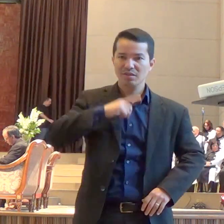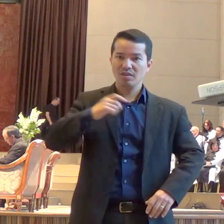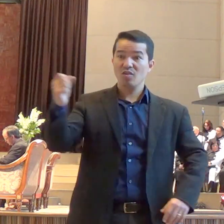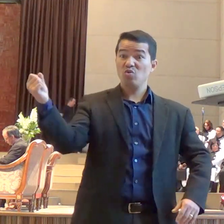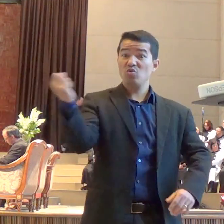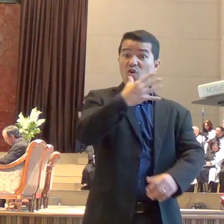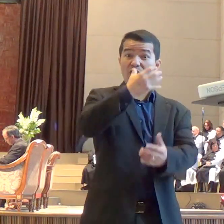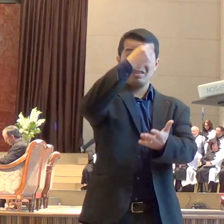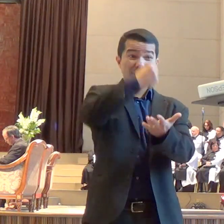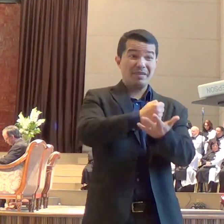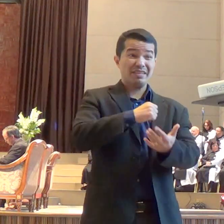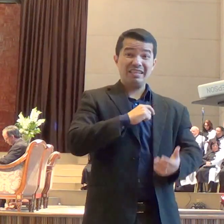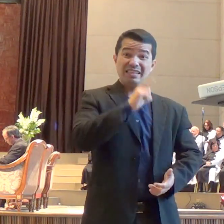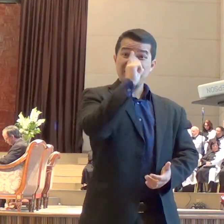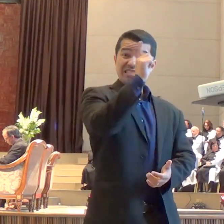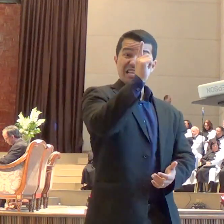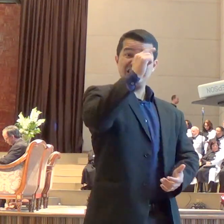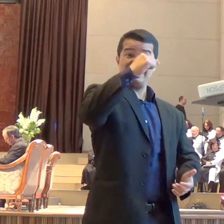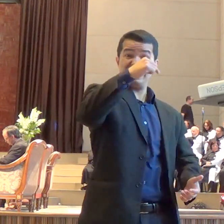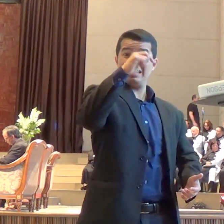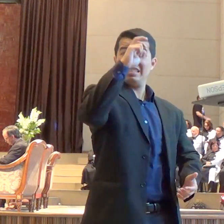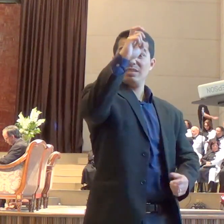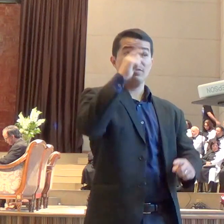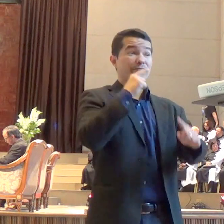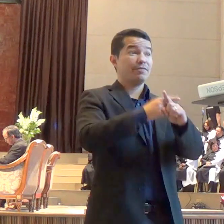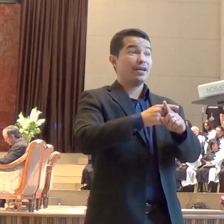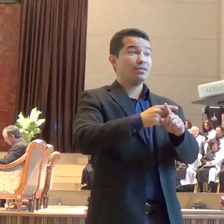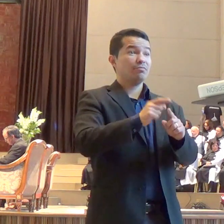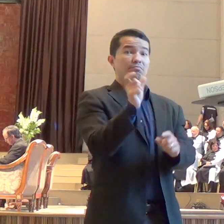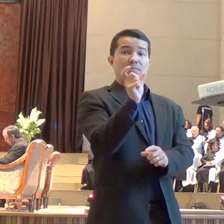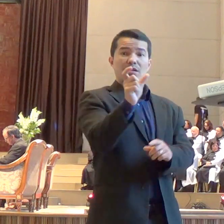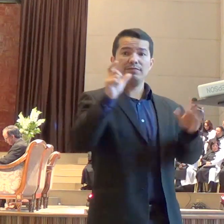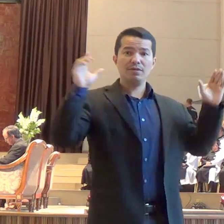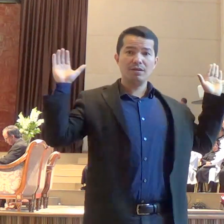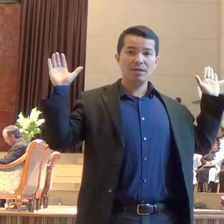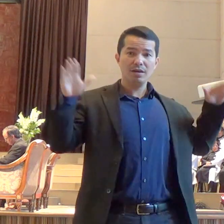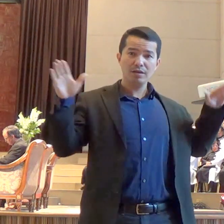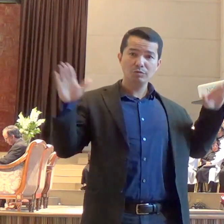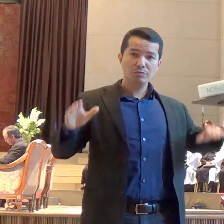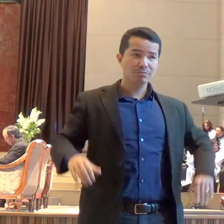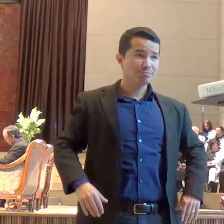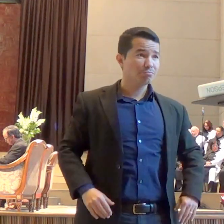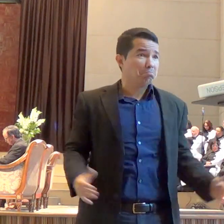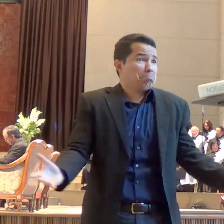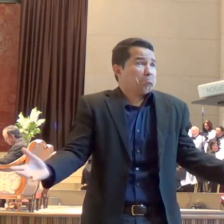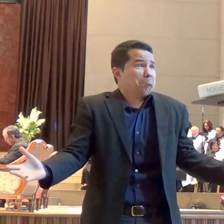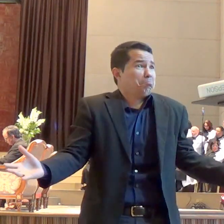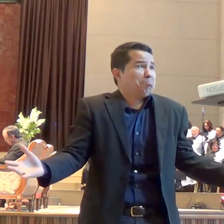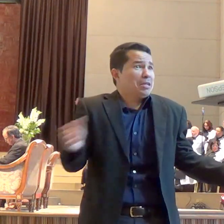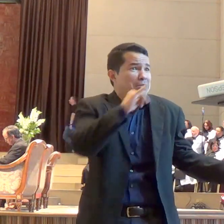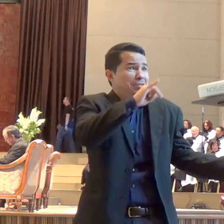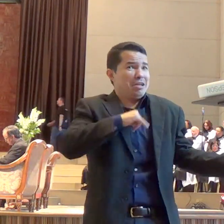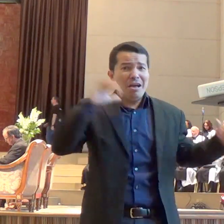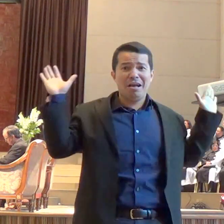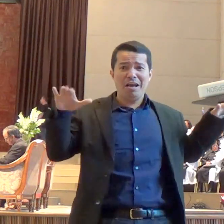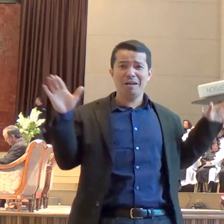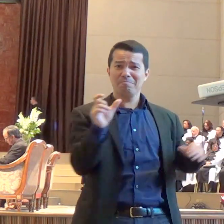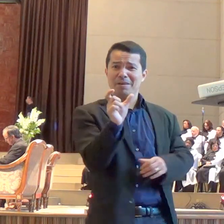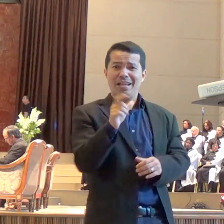175 vezes nós vamos encontrar a palavra anjo aparecendo. E a primeira pergunta que